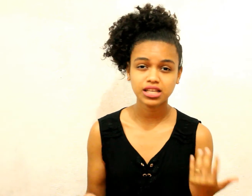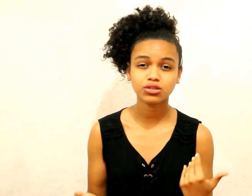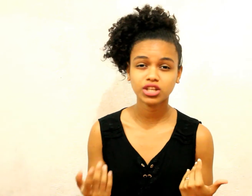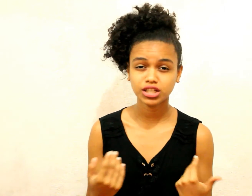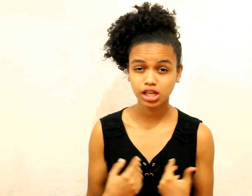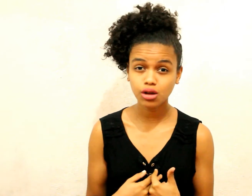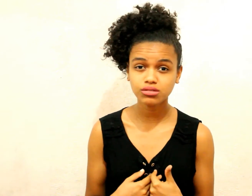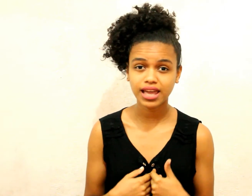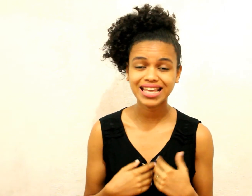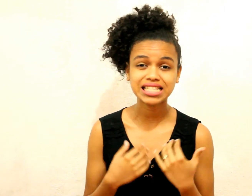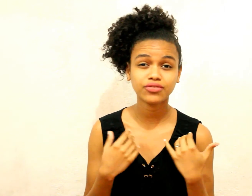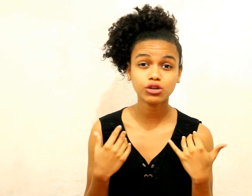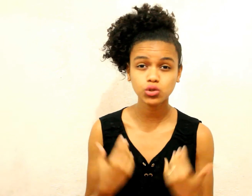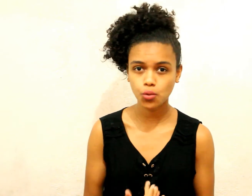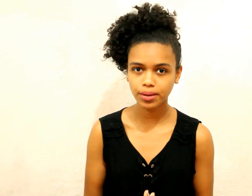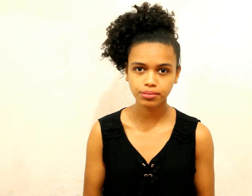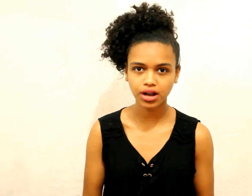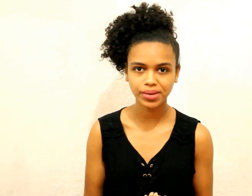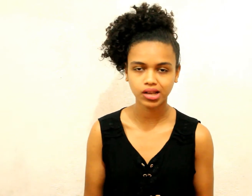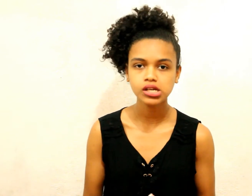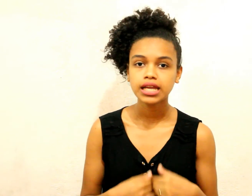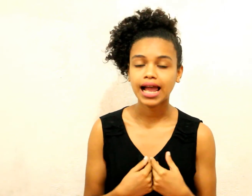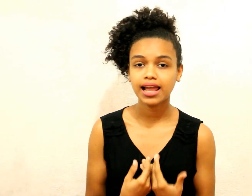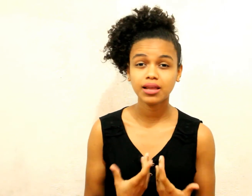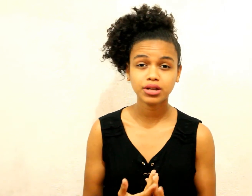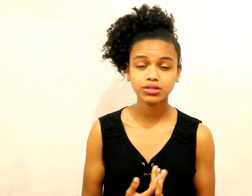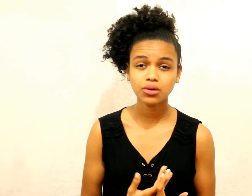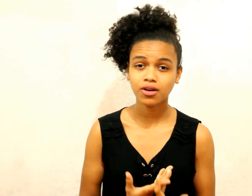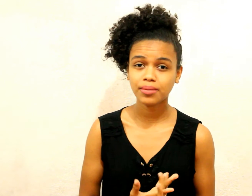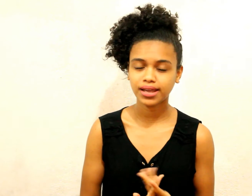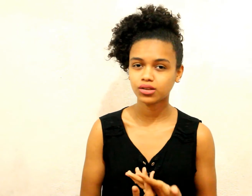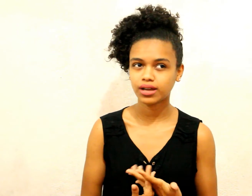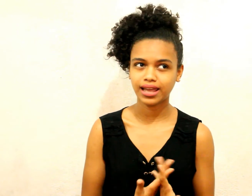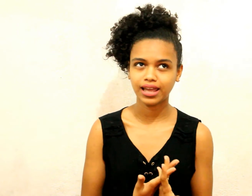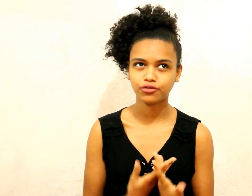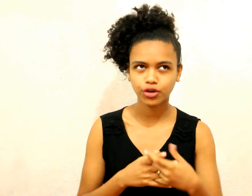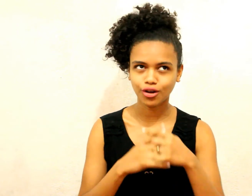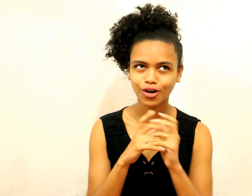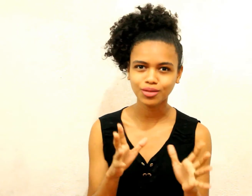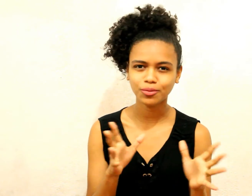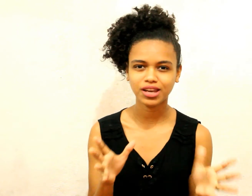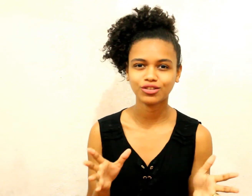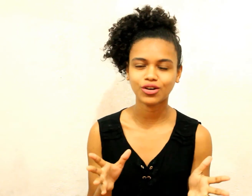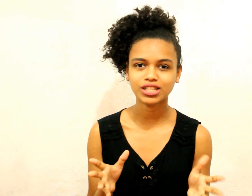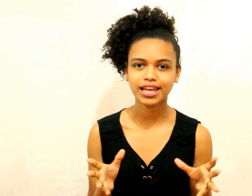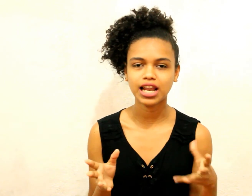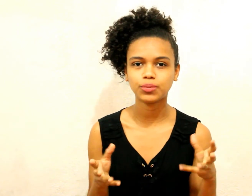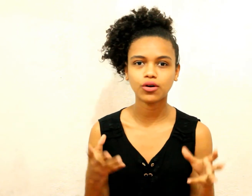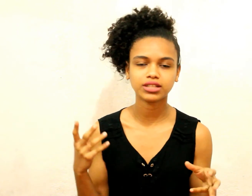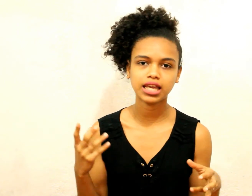São dicas que eu usei, que se viram super no meu cabelo Lembrando que o meu cabelo foi ótimo no período que eu cortei ele Por conta que